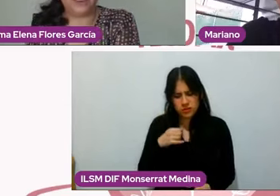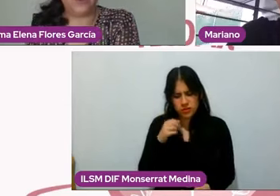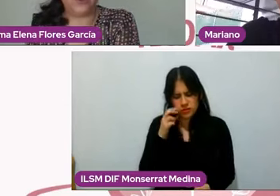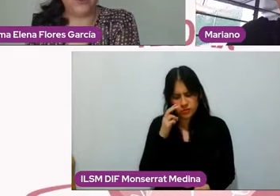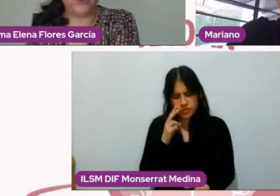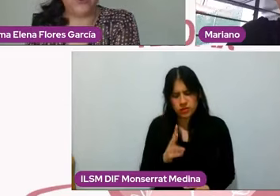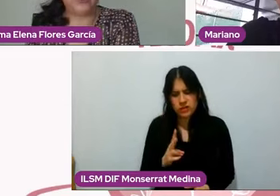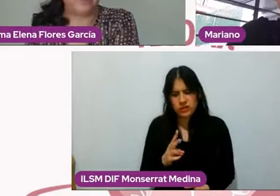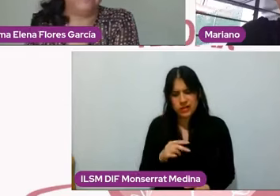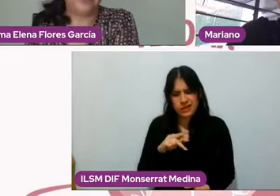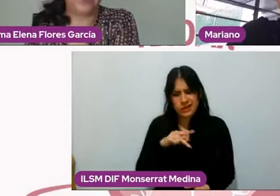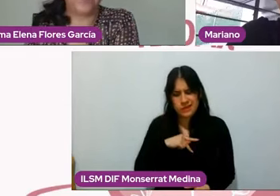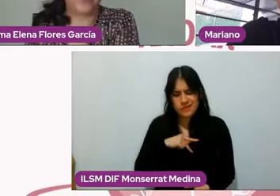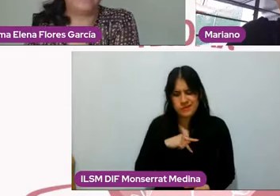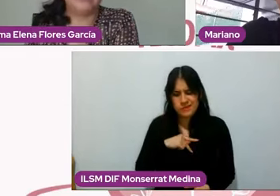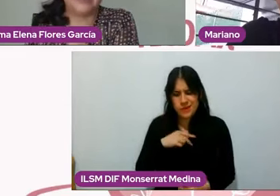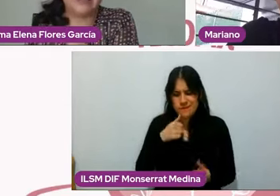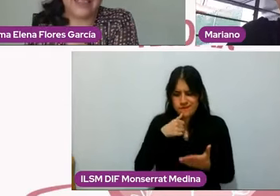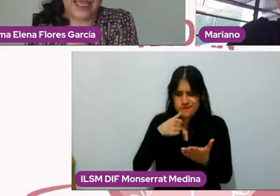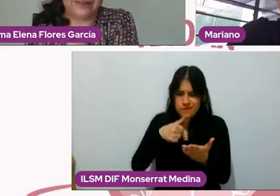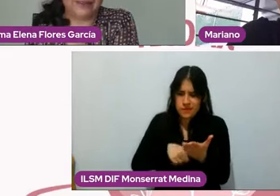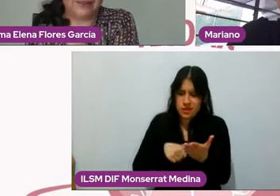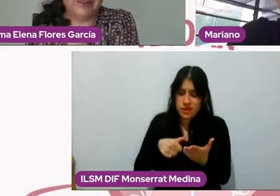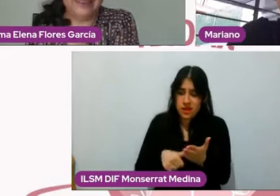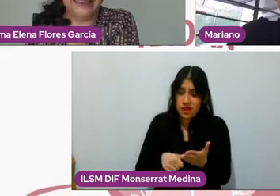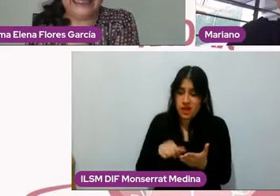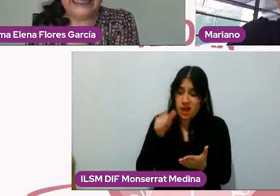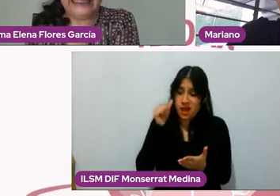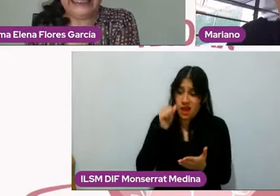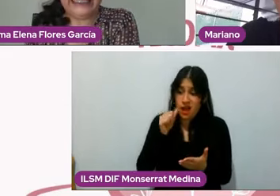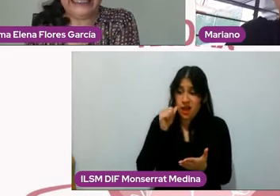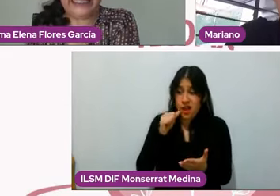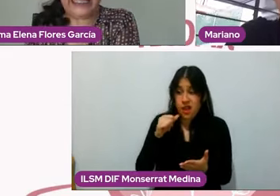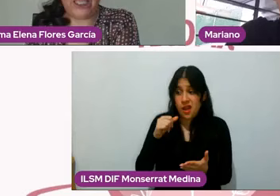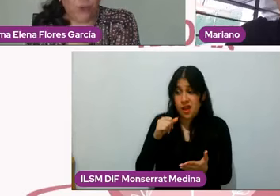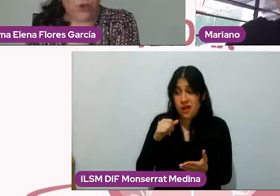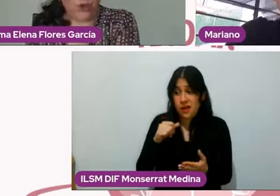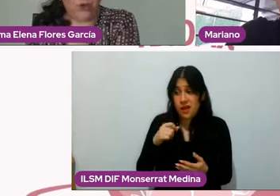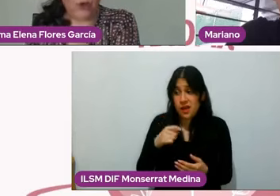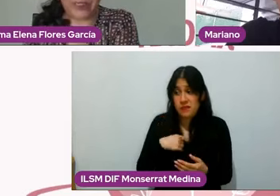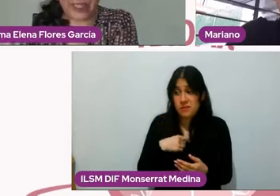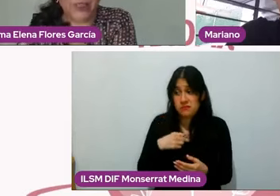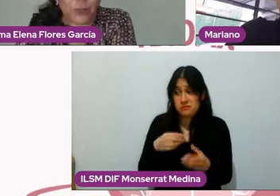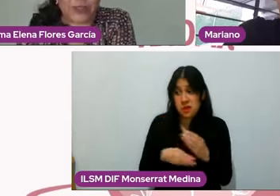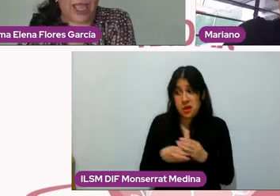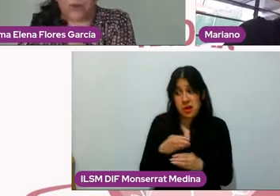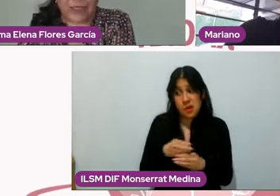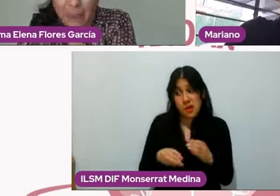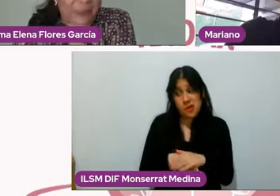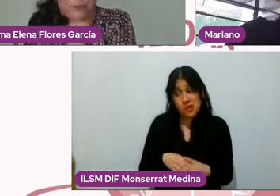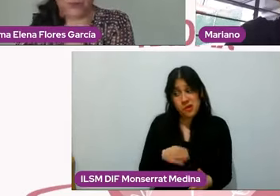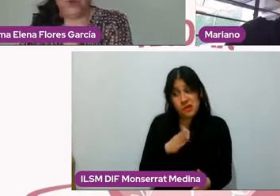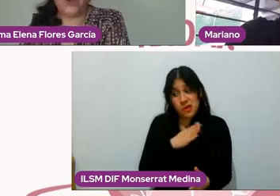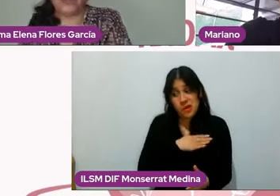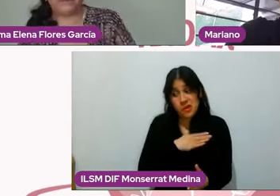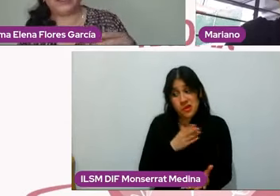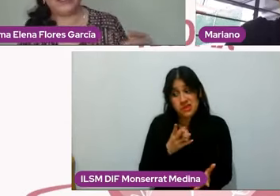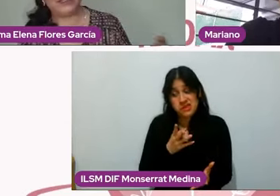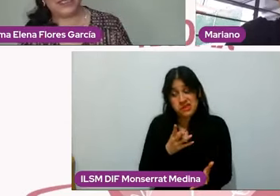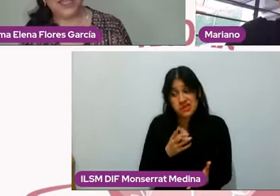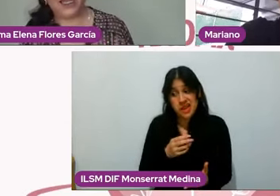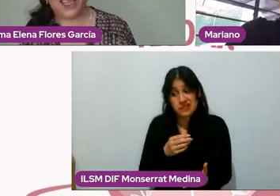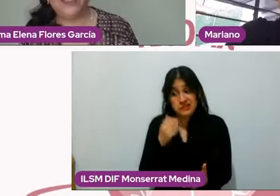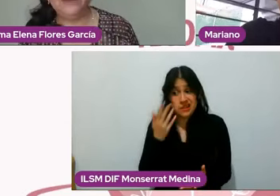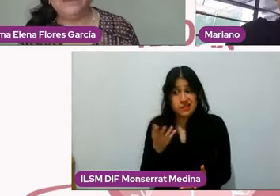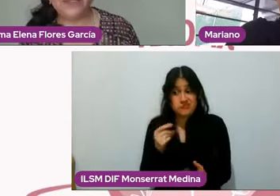mi matrimonio siempre ha sido por conveniencia, ¿no? qué duro, ¿no? Se está dando cuenta ahorita mismo, ¿no? A